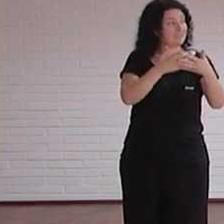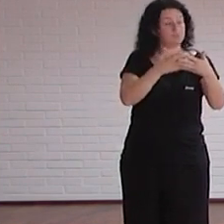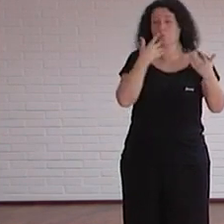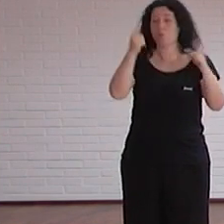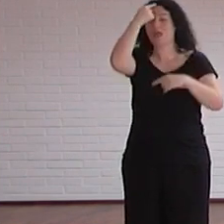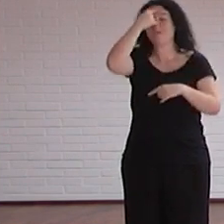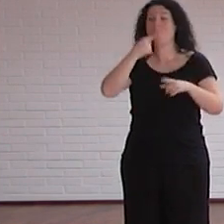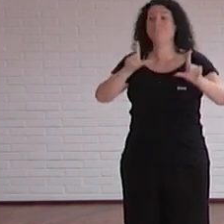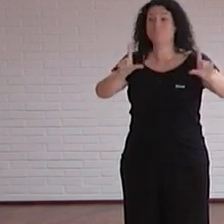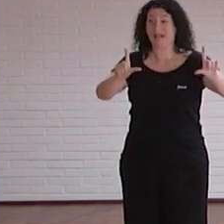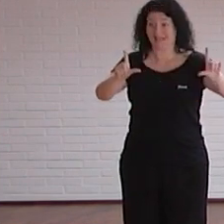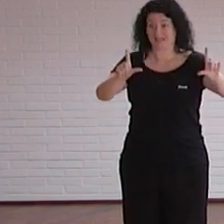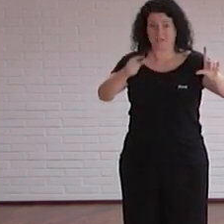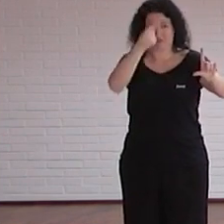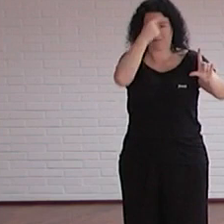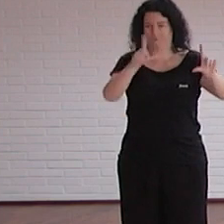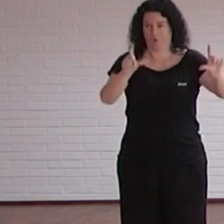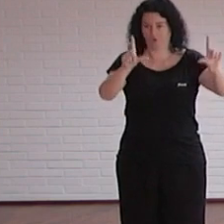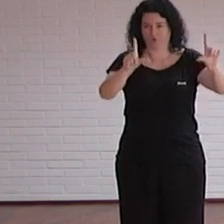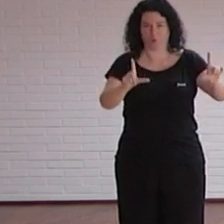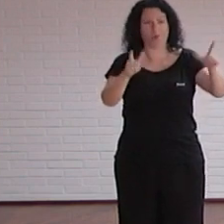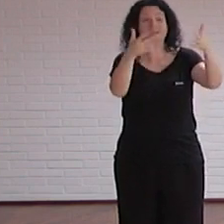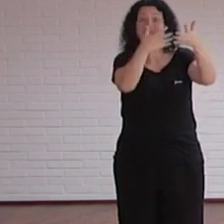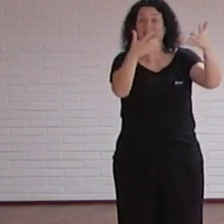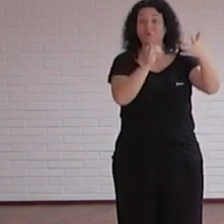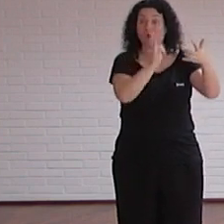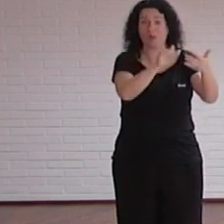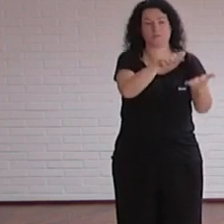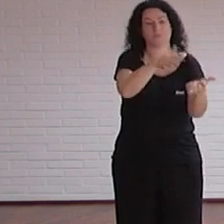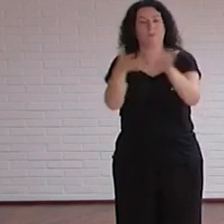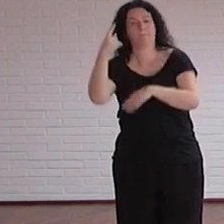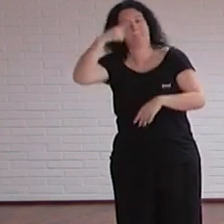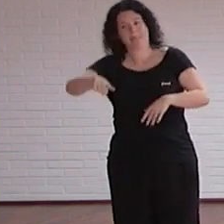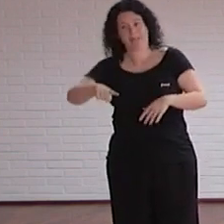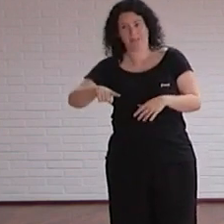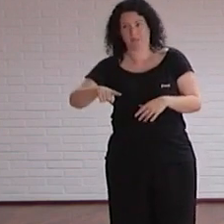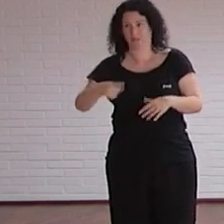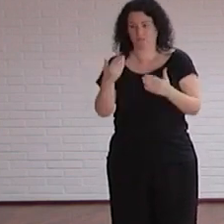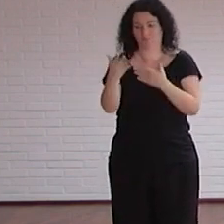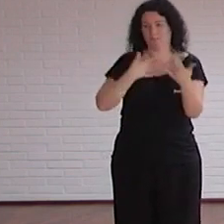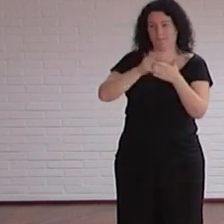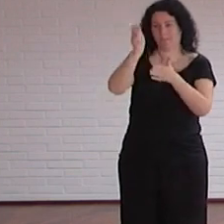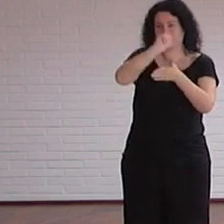un servicio en el que todas las personas de la universidad puedan subir imágenes para digitar libros manuscritos